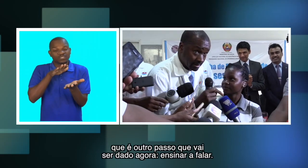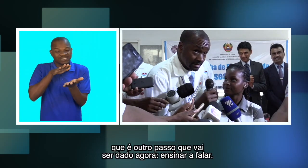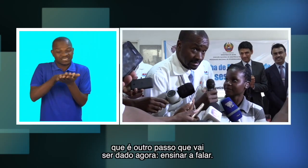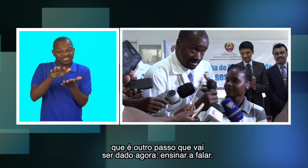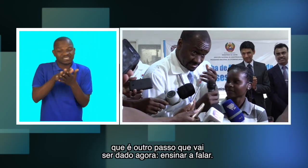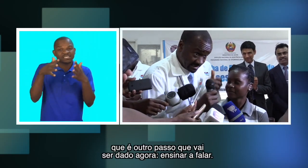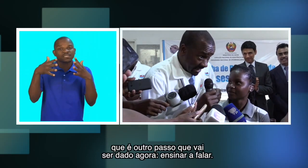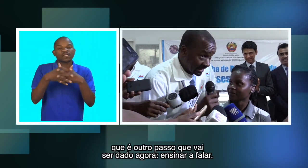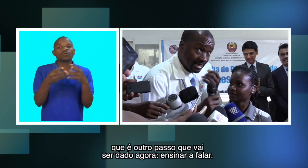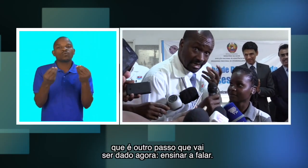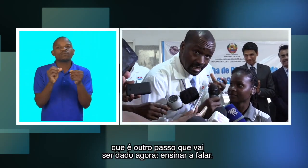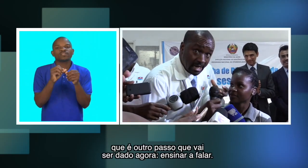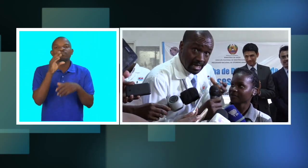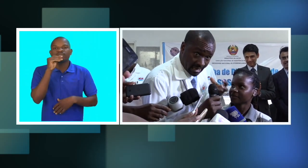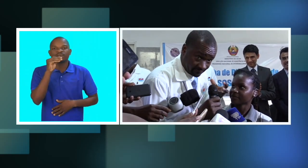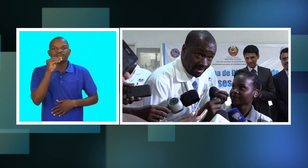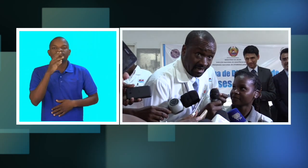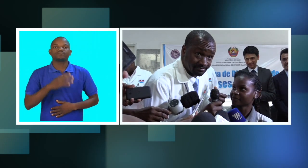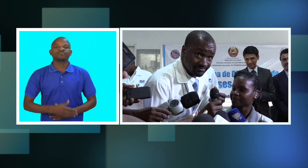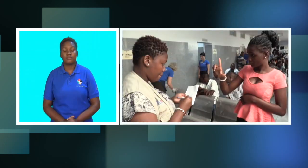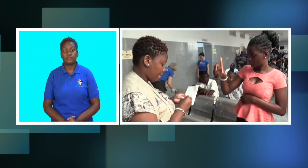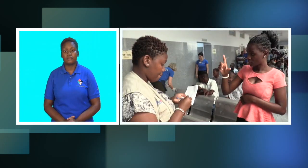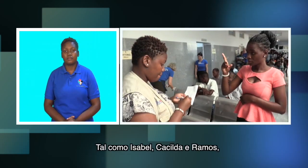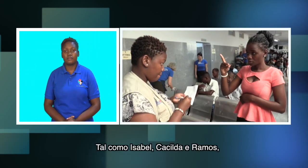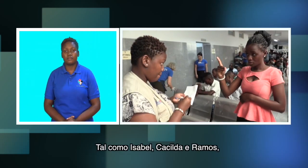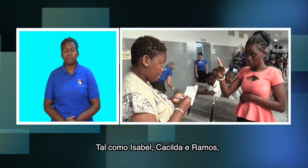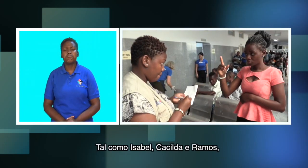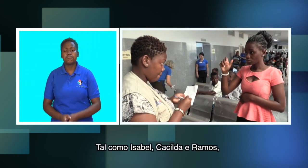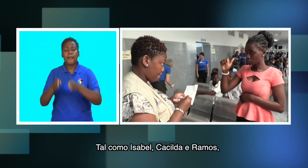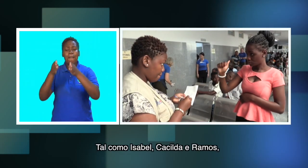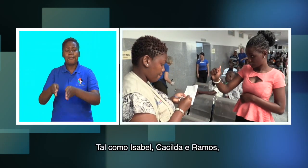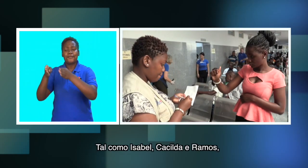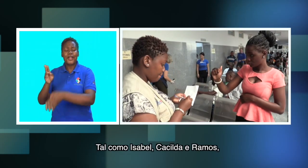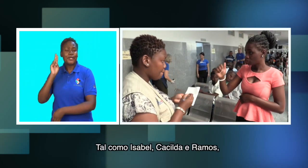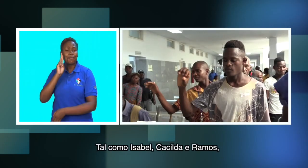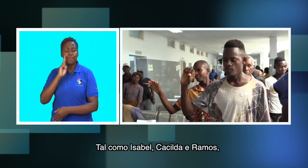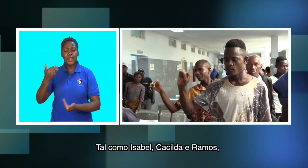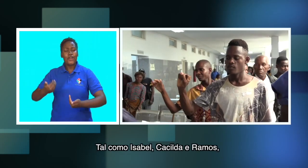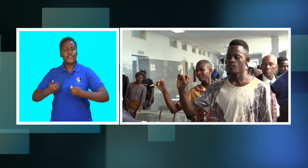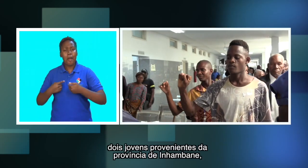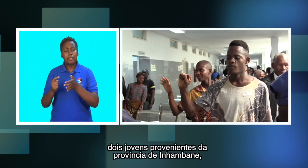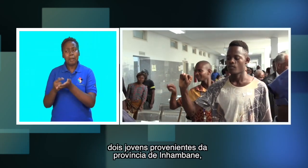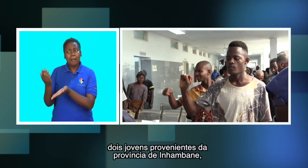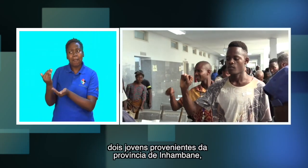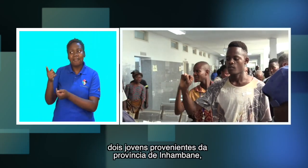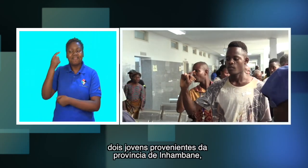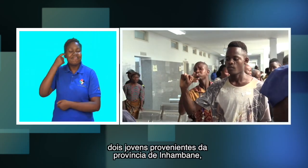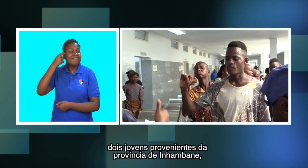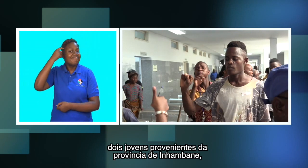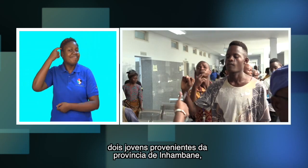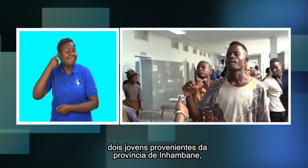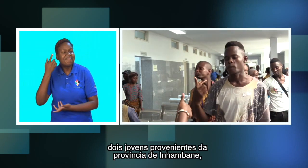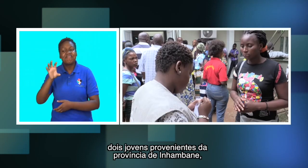agora. Ensinar a falar. Tal como Isabel, Cacilda e Ramos, dois jovens